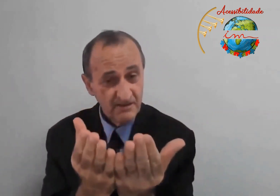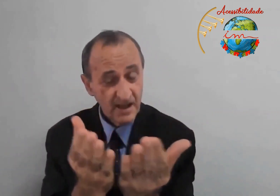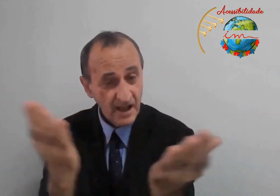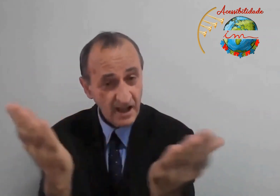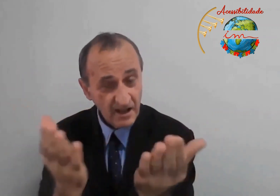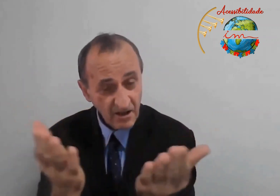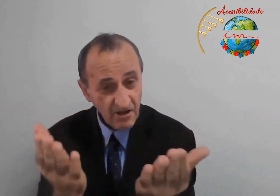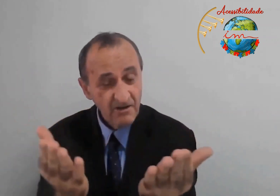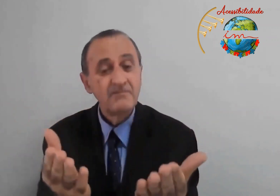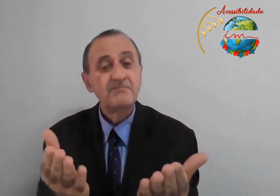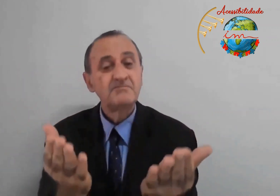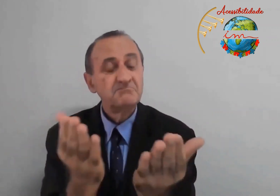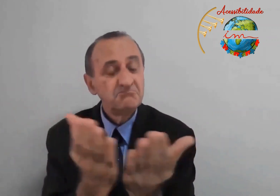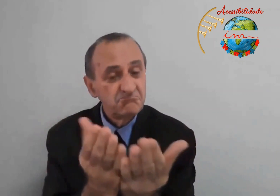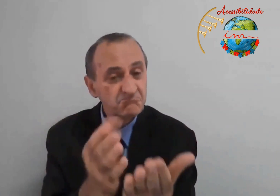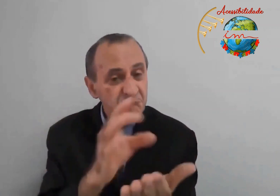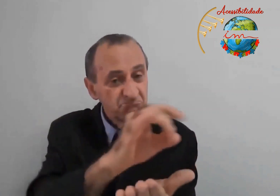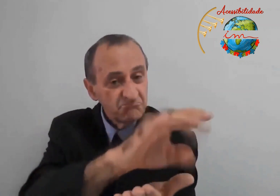E todos nós, como servos do Senhor,